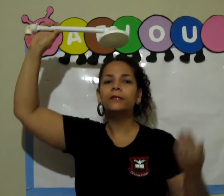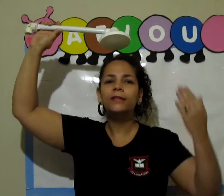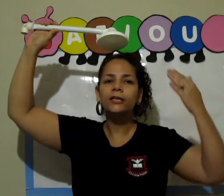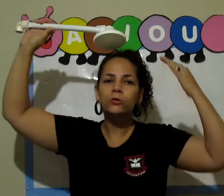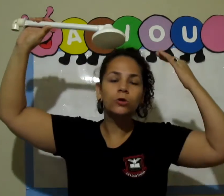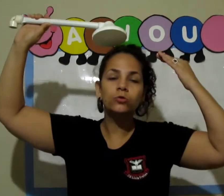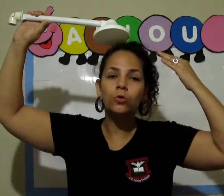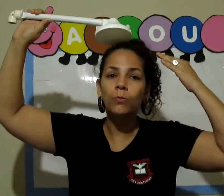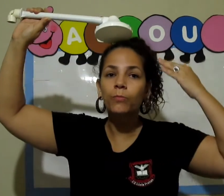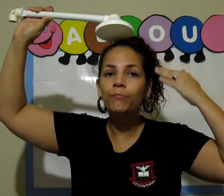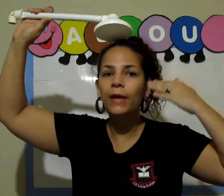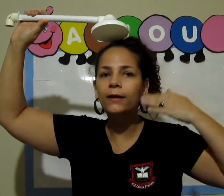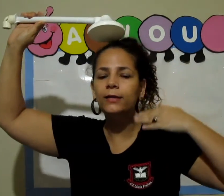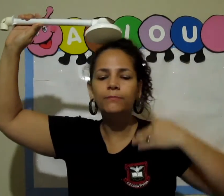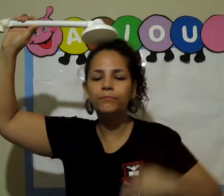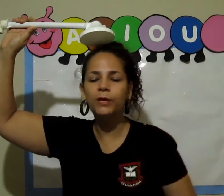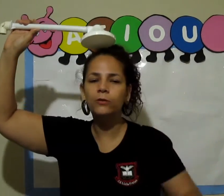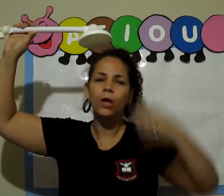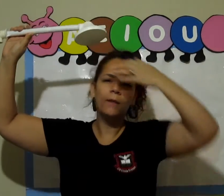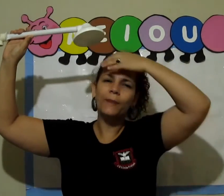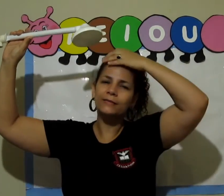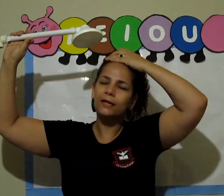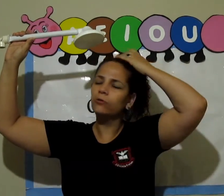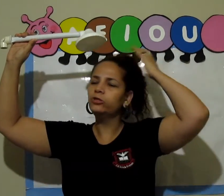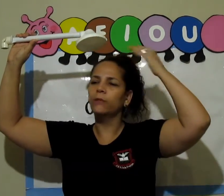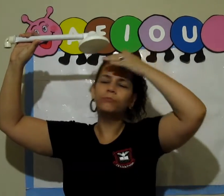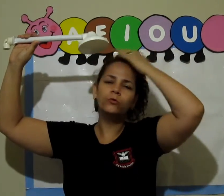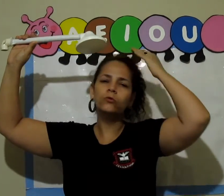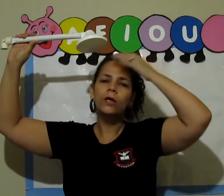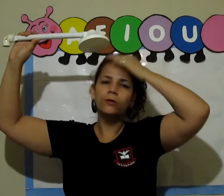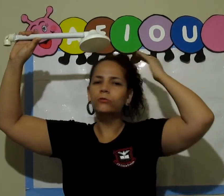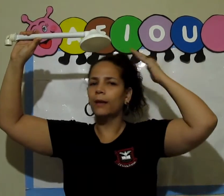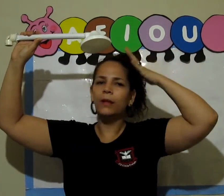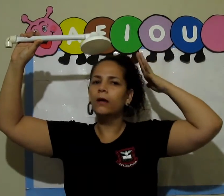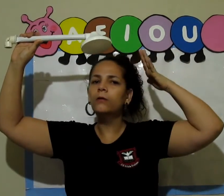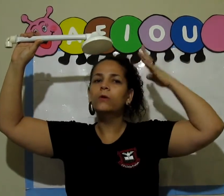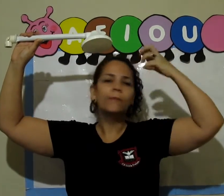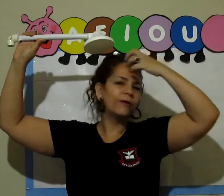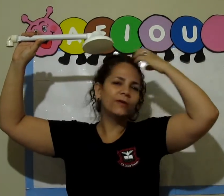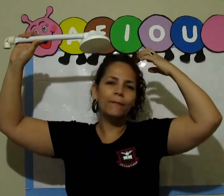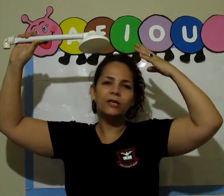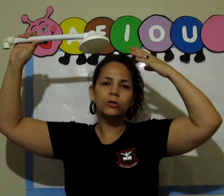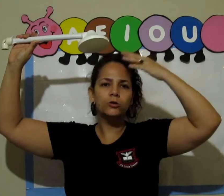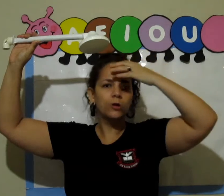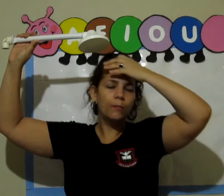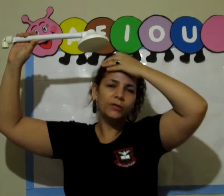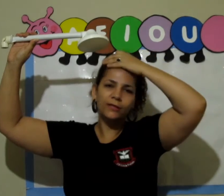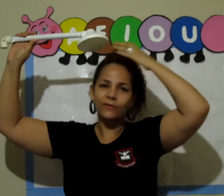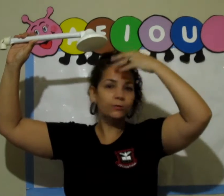deixa o nosso corpo bem limpinho. Passa lá o shampoo, no cabelão, para ficar bem cheiroso. Pode até fazer um